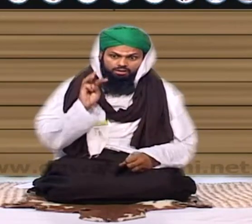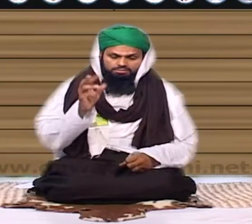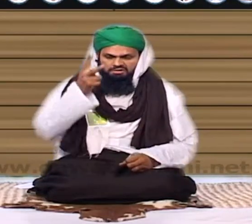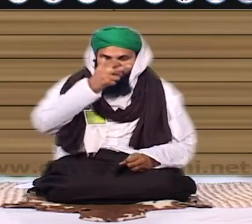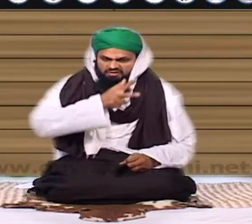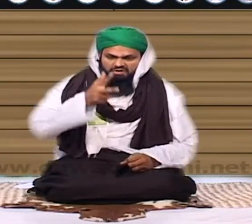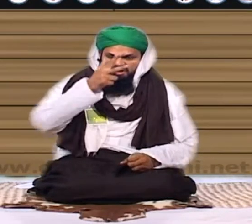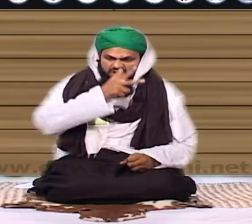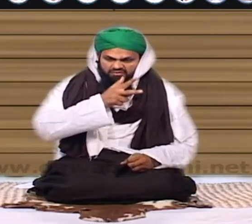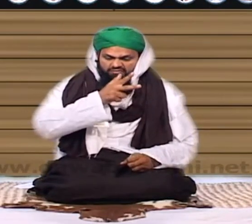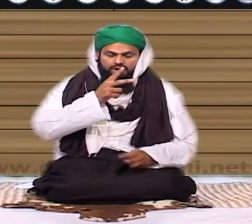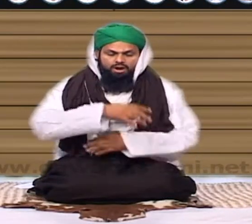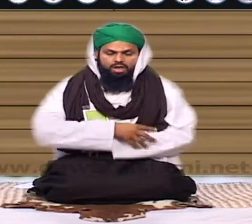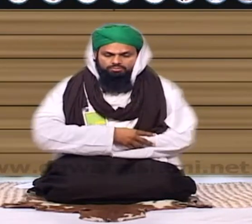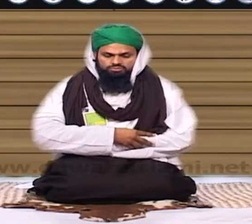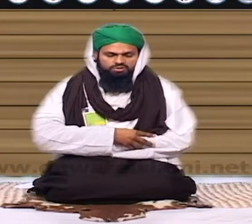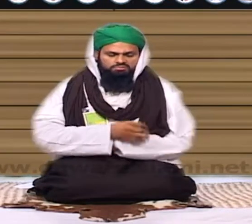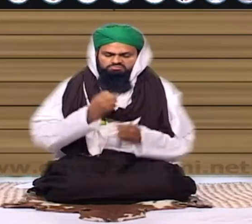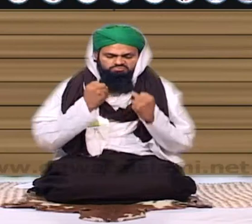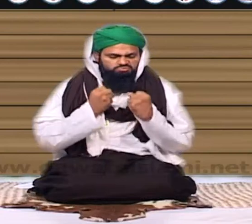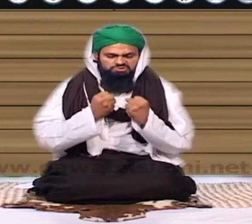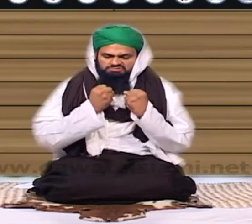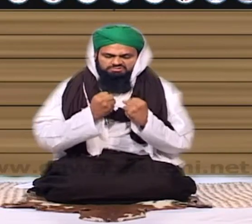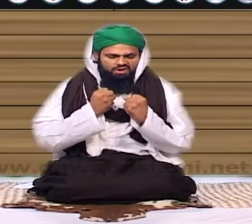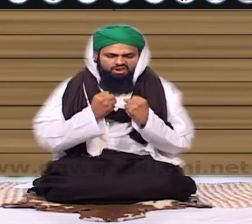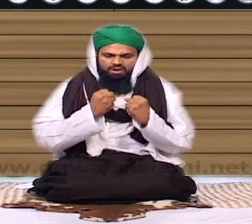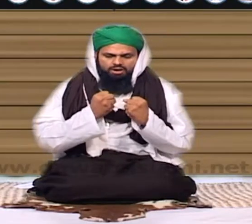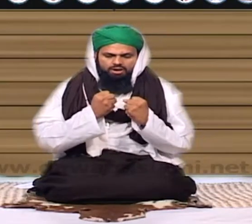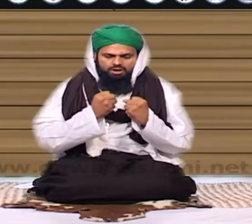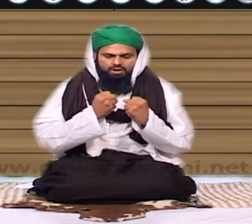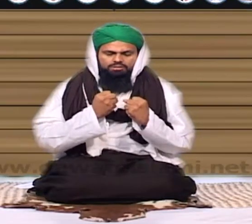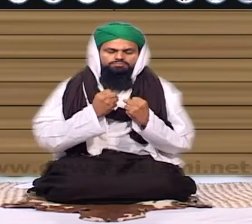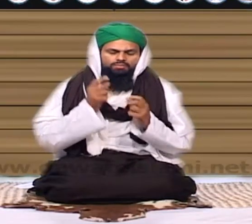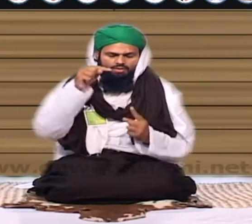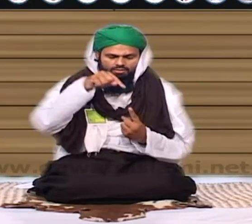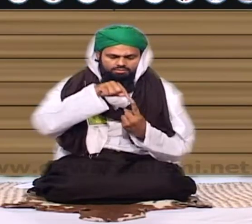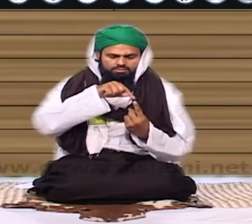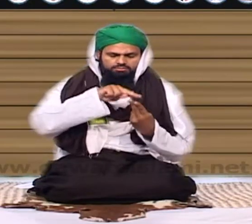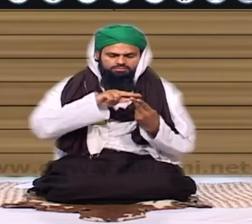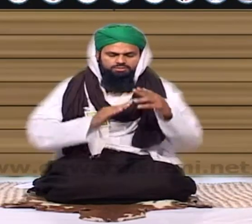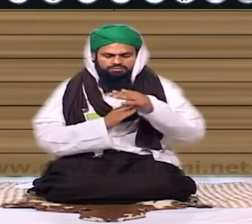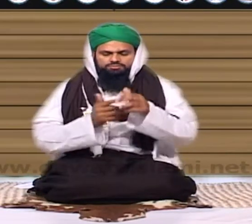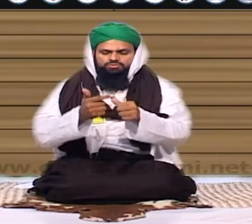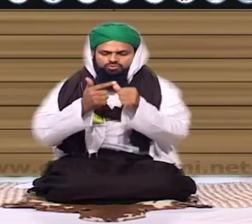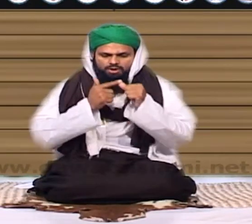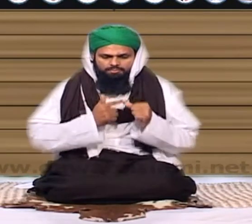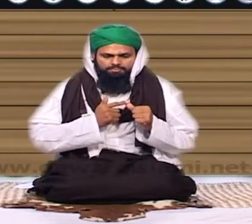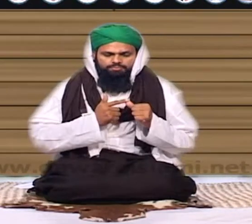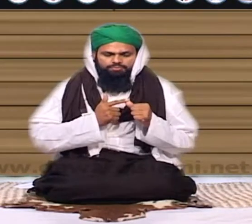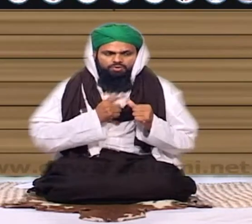ہر رکعات میں ہزار بار قلوب اللہ یہ تو ممکن ہی نہیں میرے لئے تو پھر ابن حمید رحمت اللہ نے فرمایا کہ اچھا پھر جنتی بننا